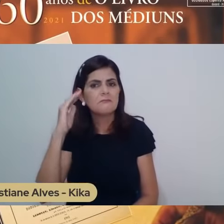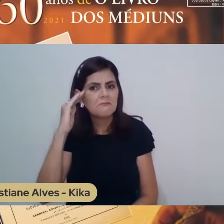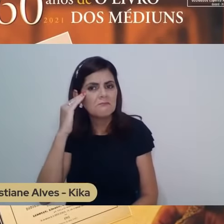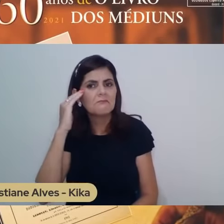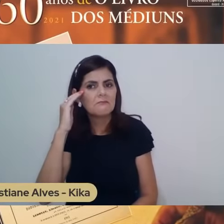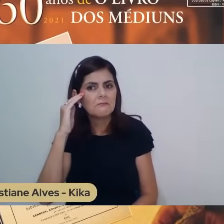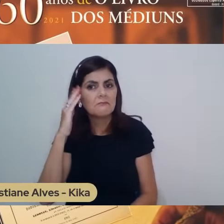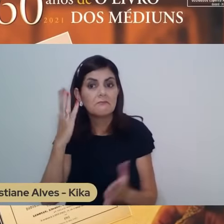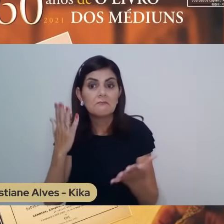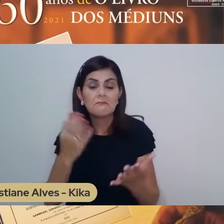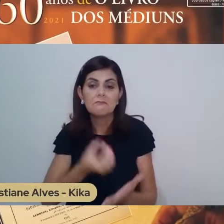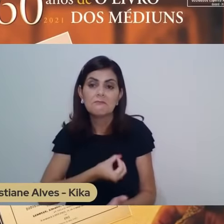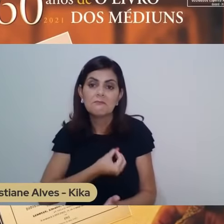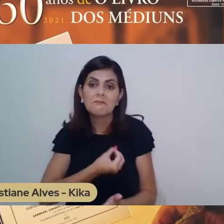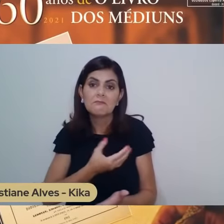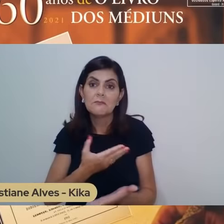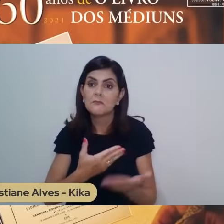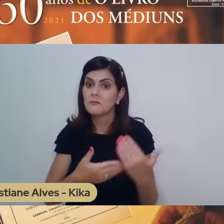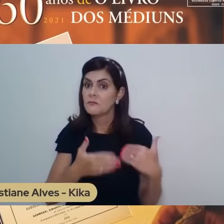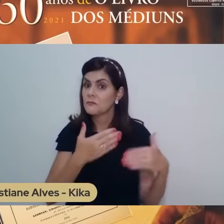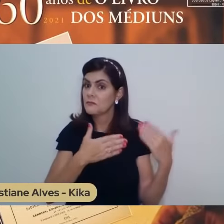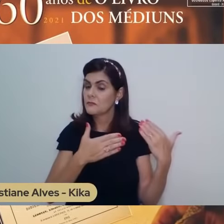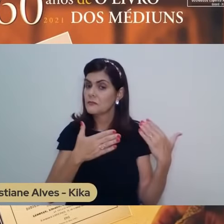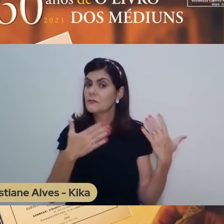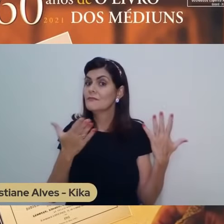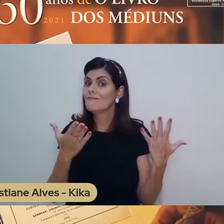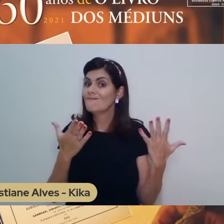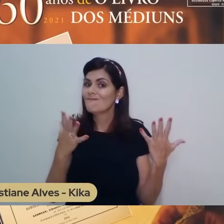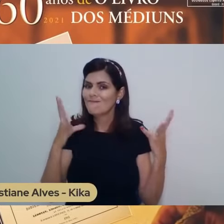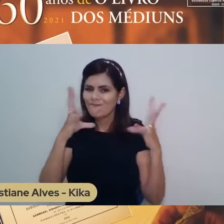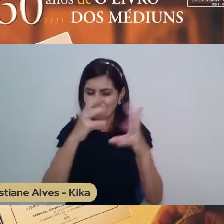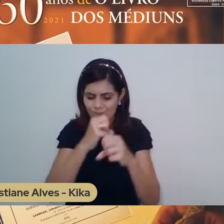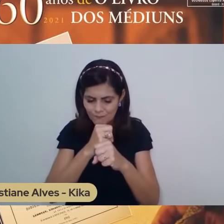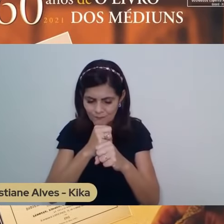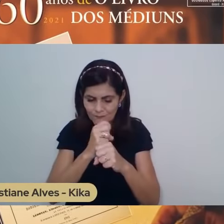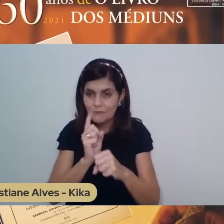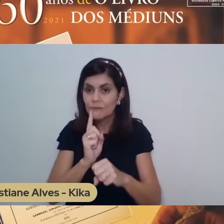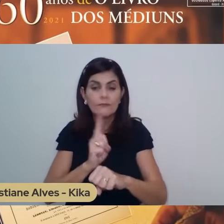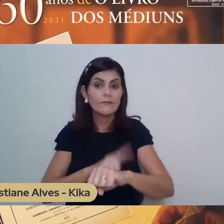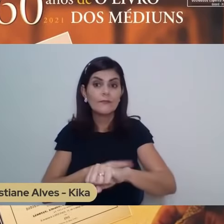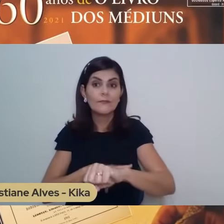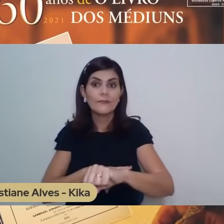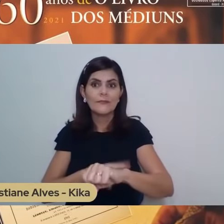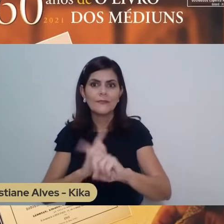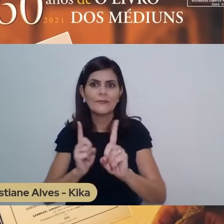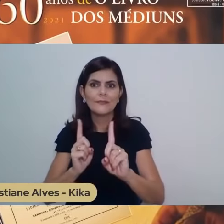entretanto, não perde tempo em lamentações inúteis.